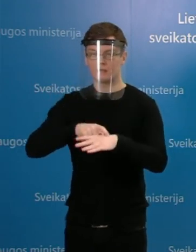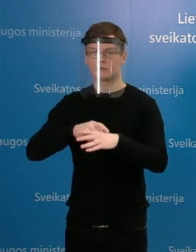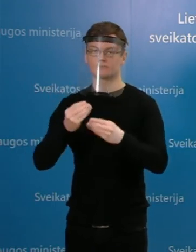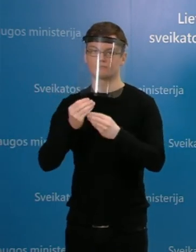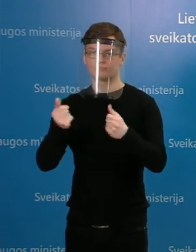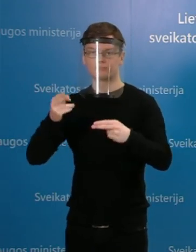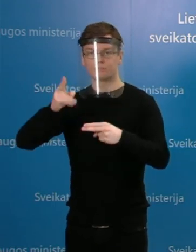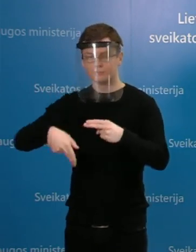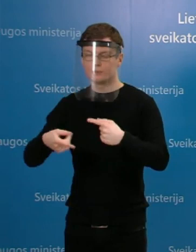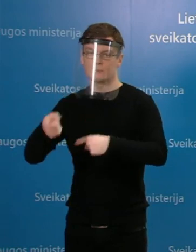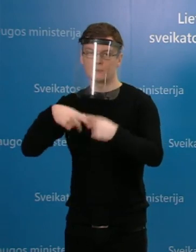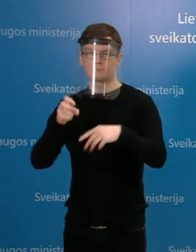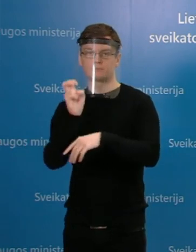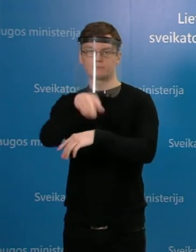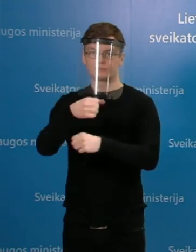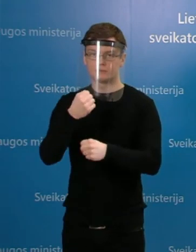darbą.